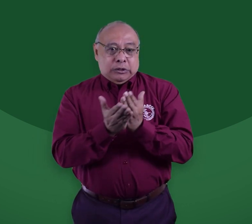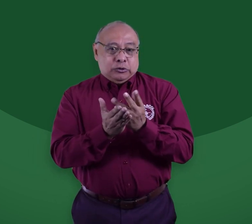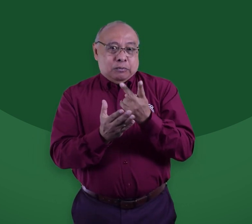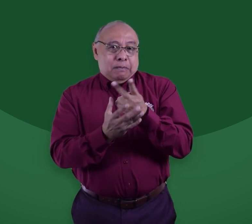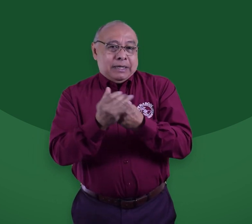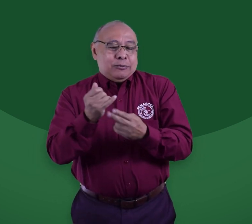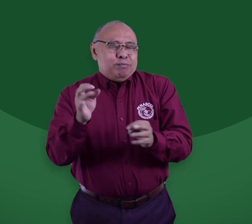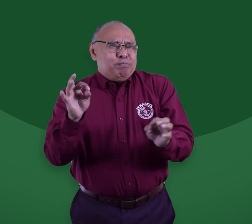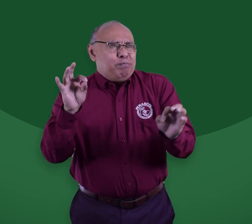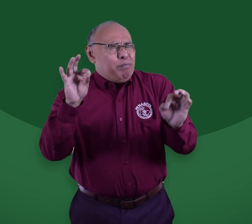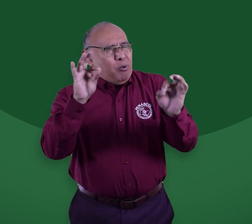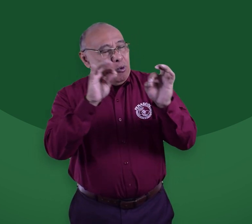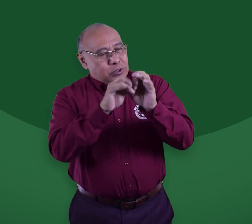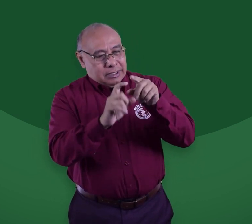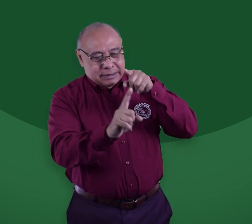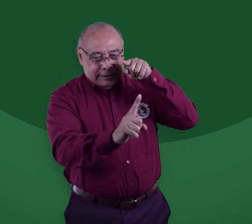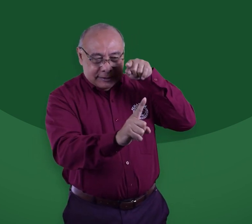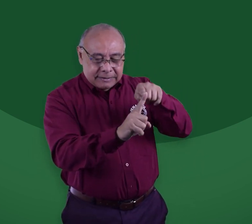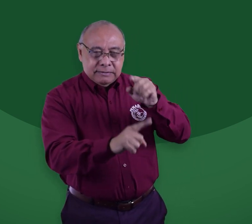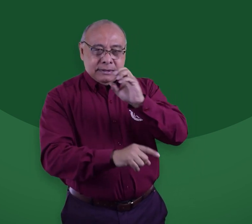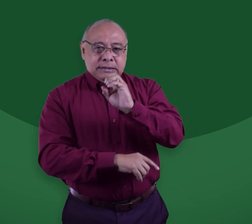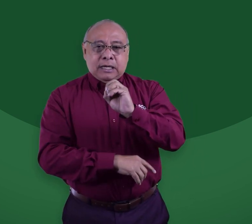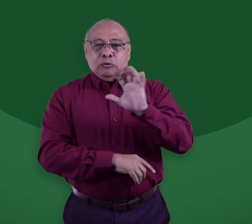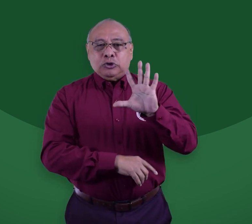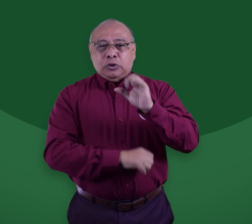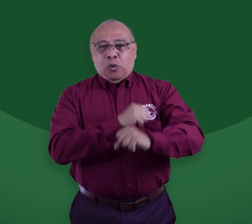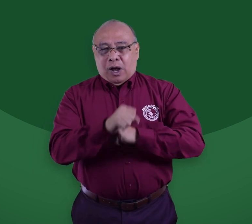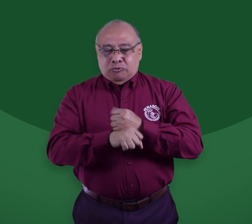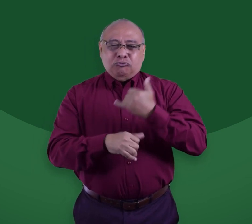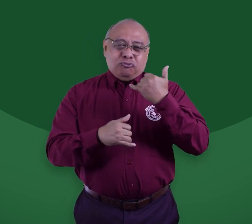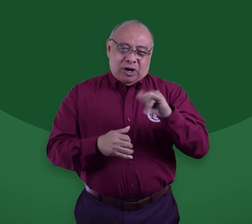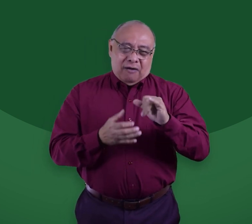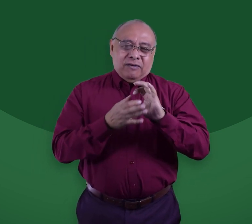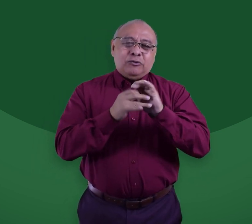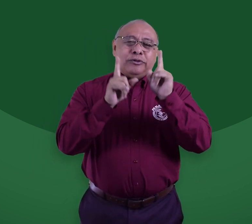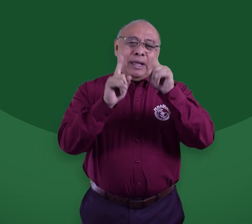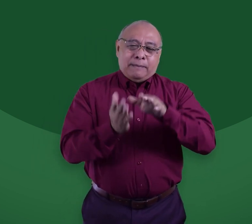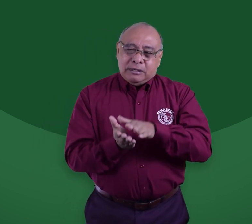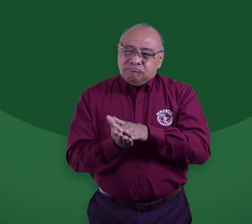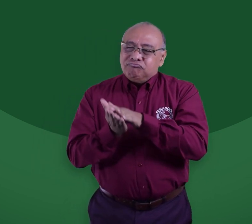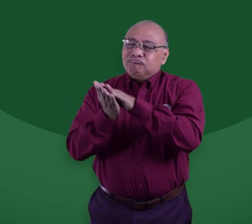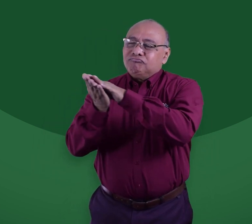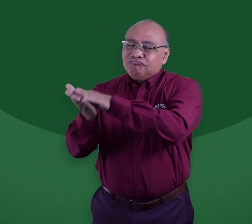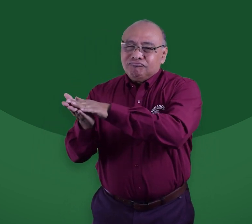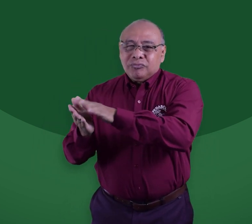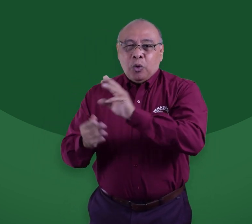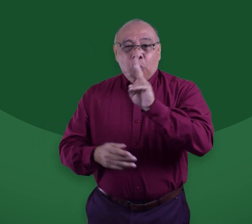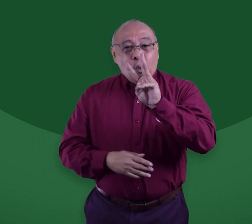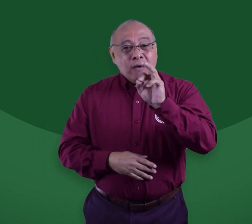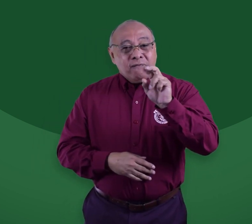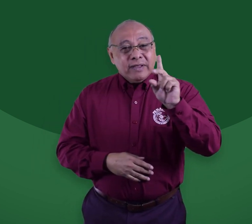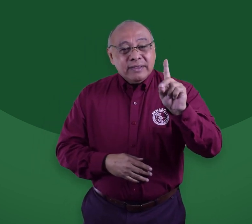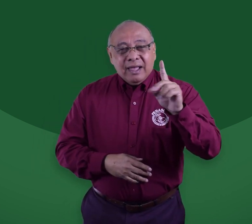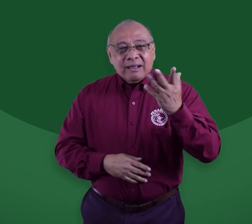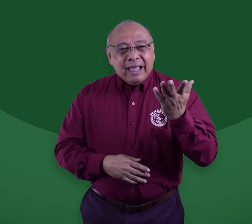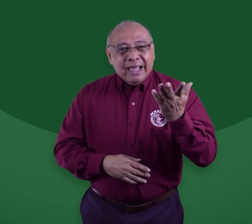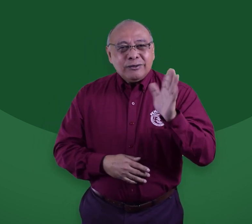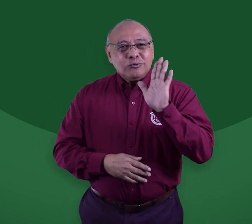importante, pensarla desde la primera infancia, de 0 a 5 años. También Fenascol hizo llegar el documento de la